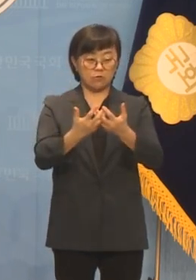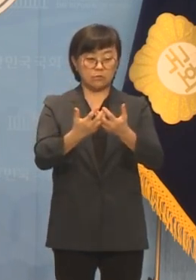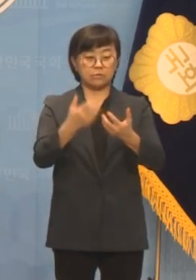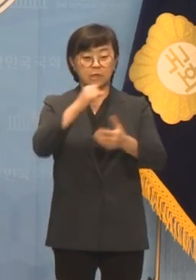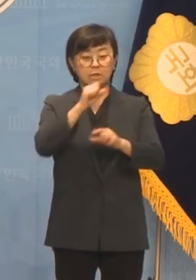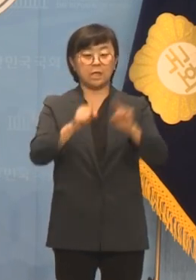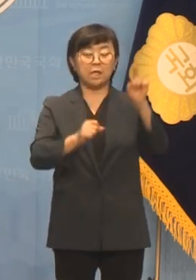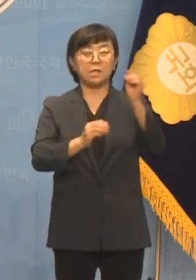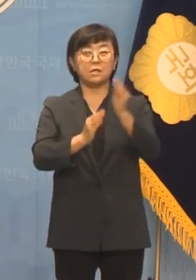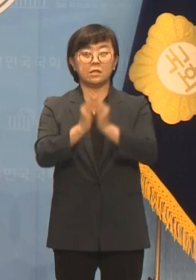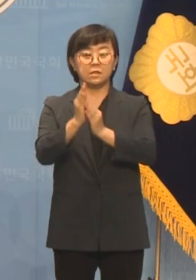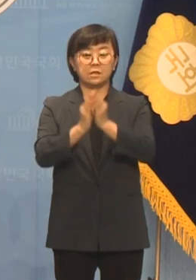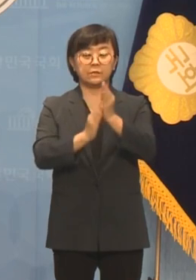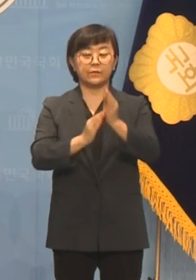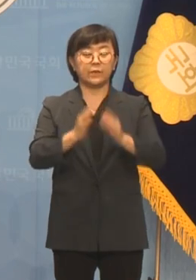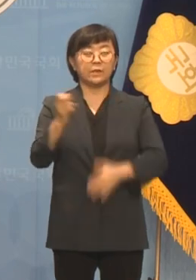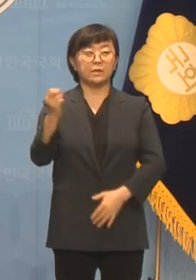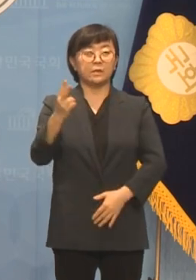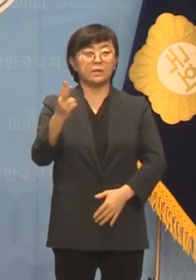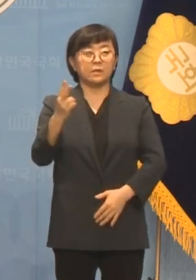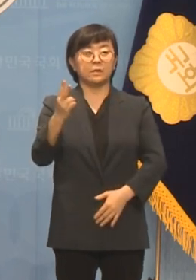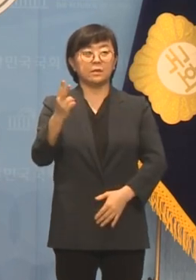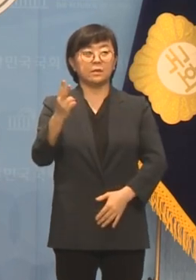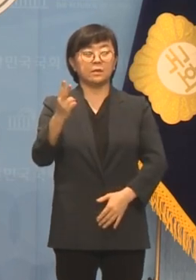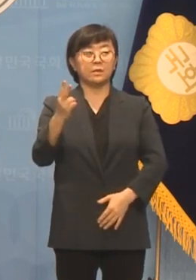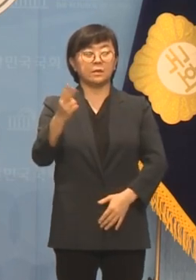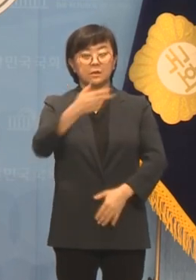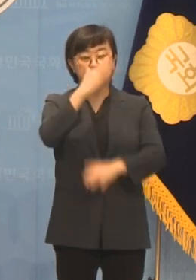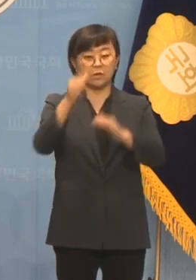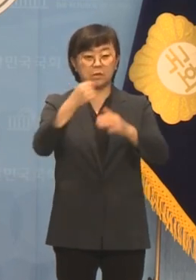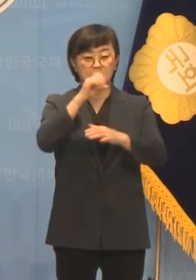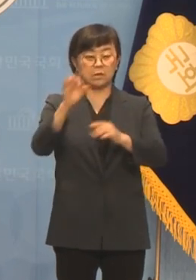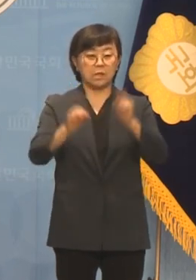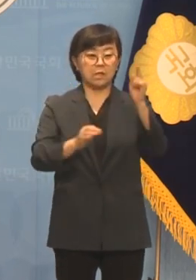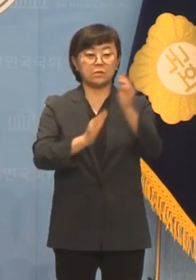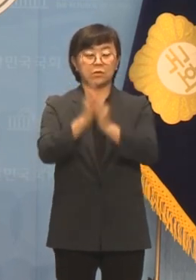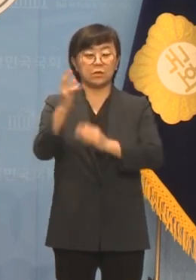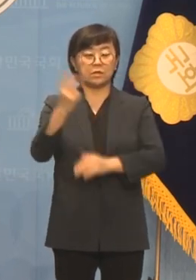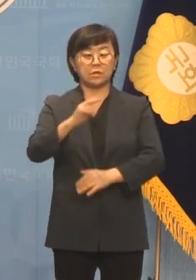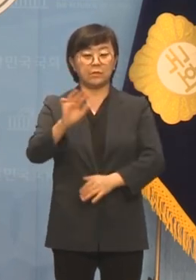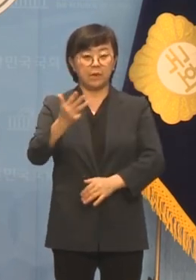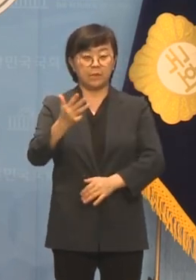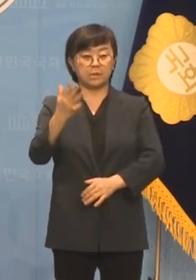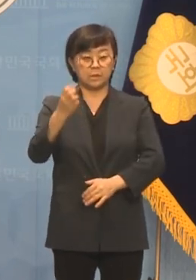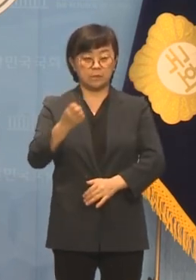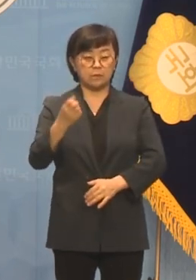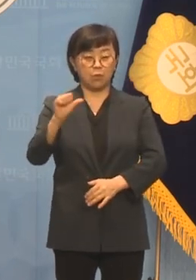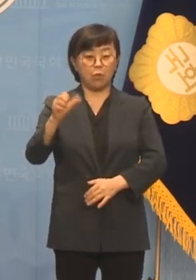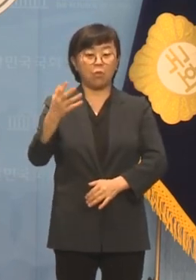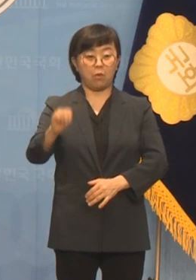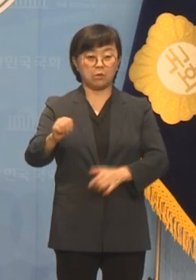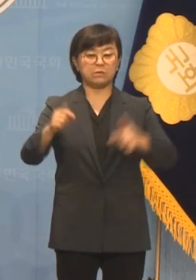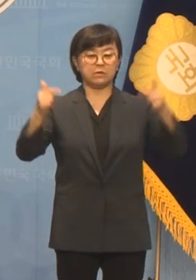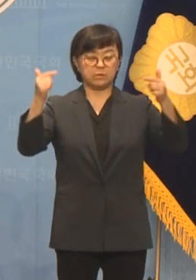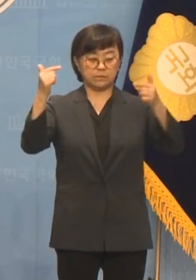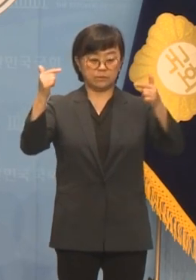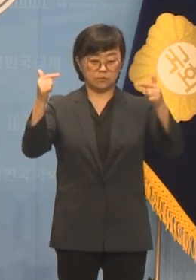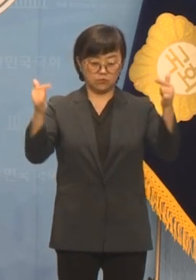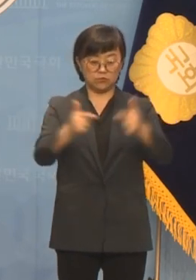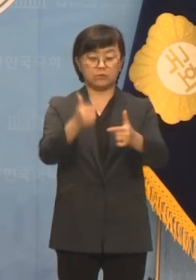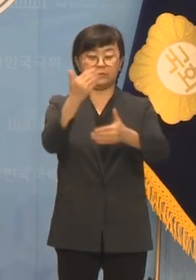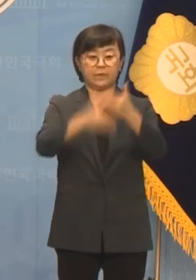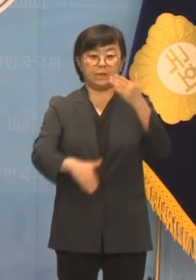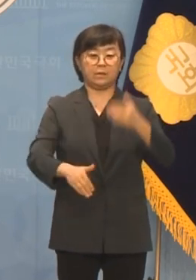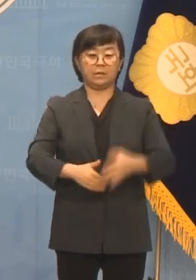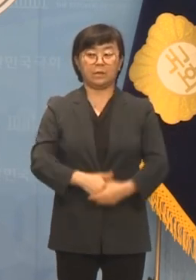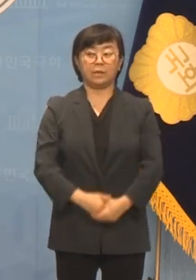,835억 원이나 삭감해버렸습니다.